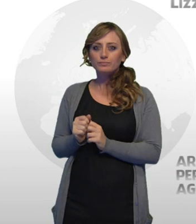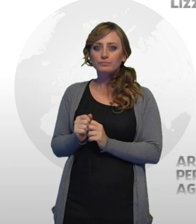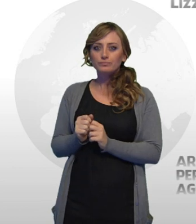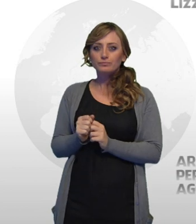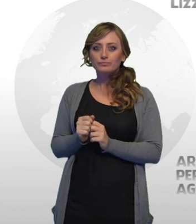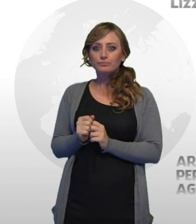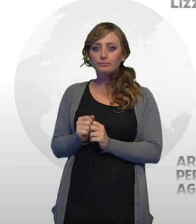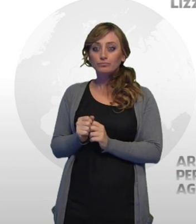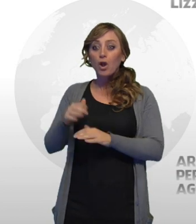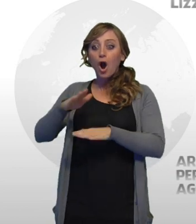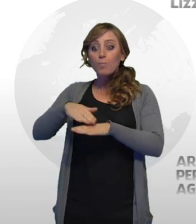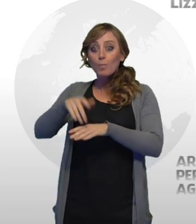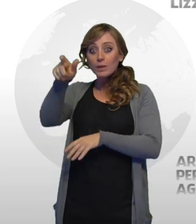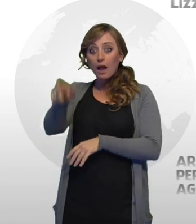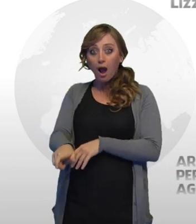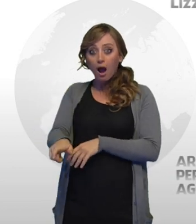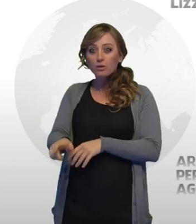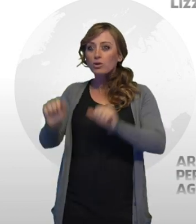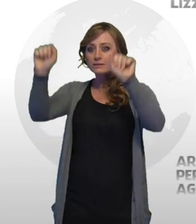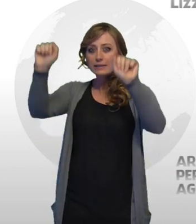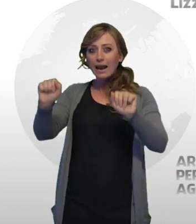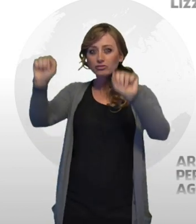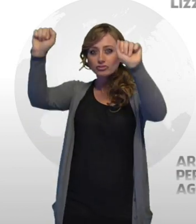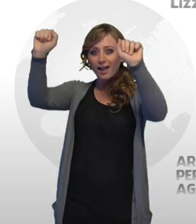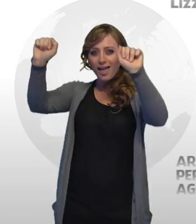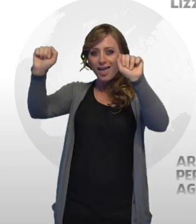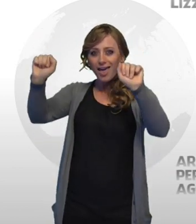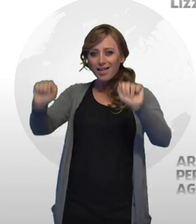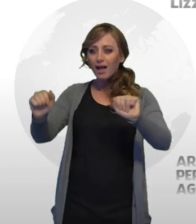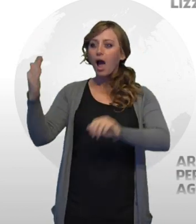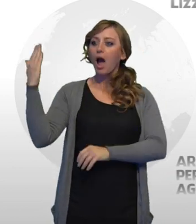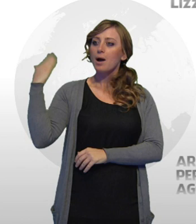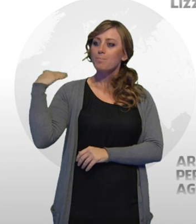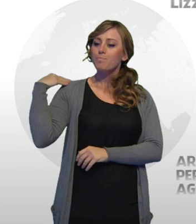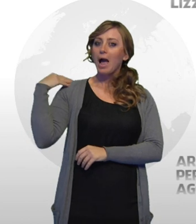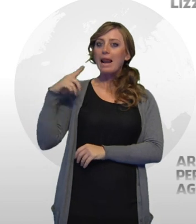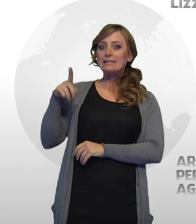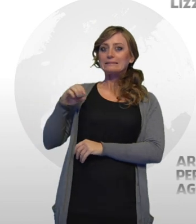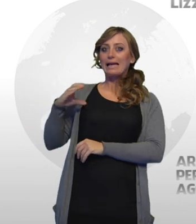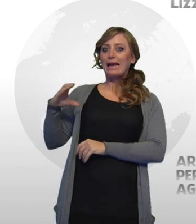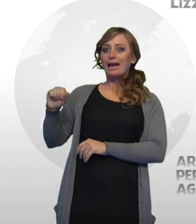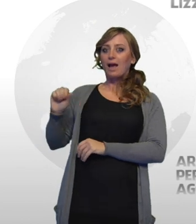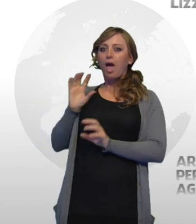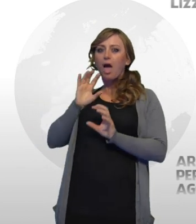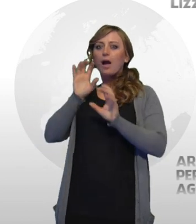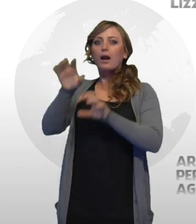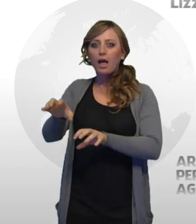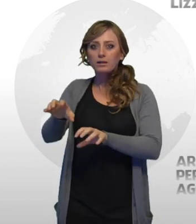saracinesca del locale, è stato sorpreso alle spalle da Zecca che, travisato da passamontagna